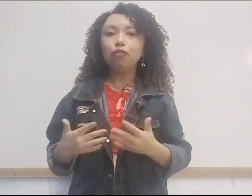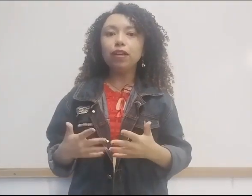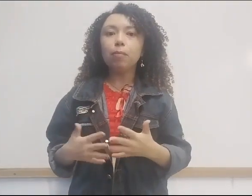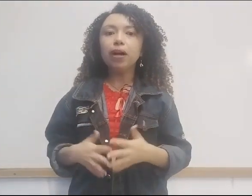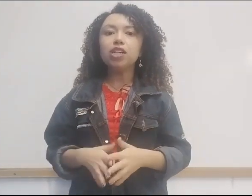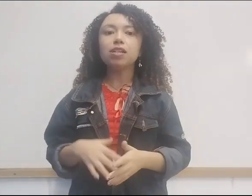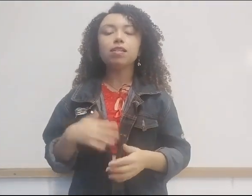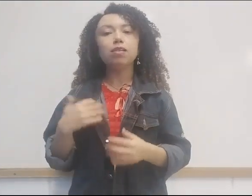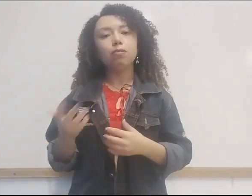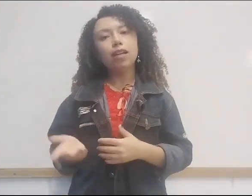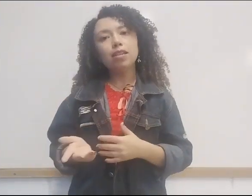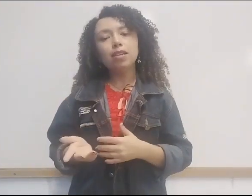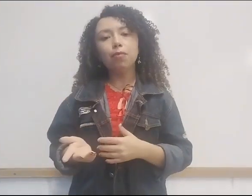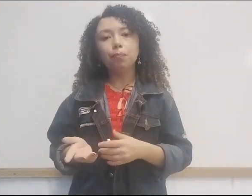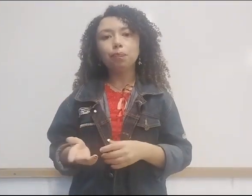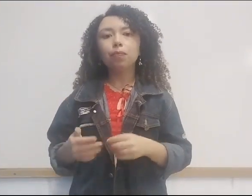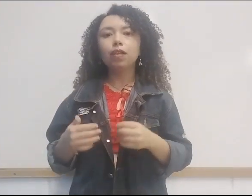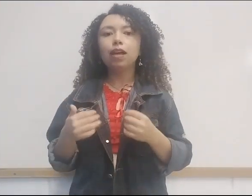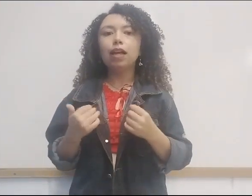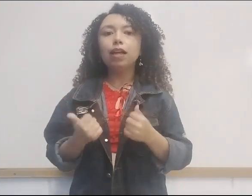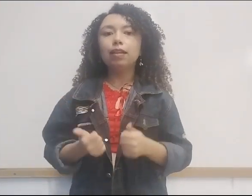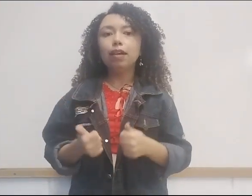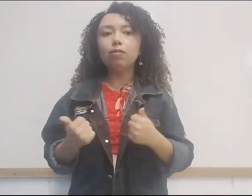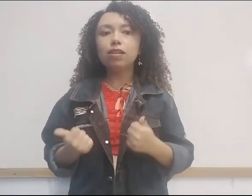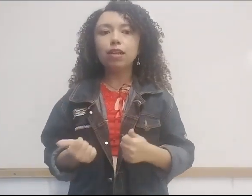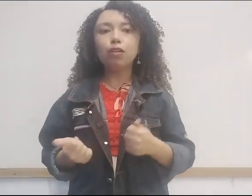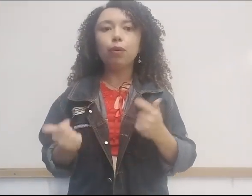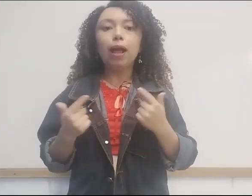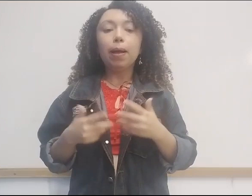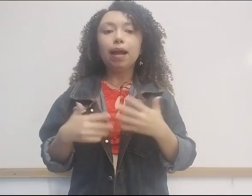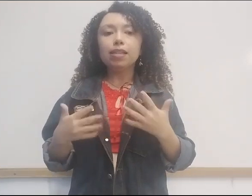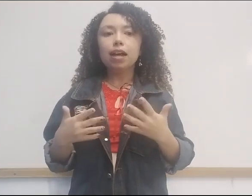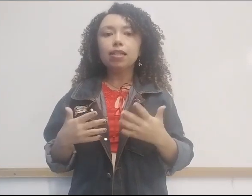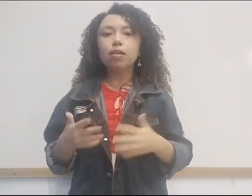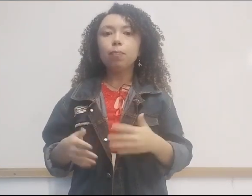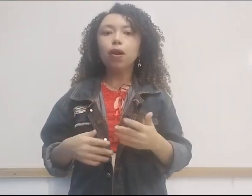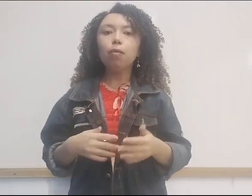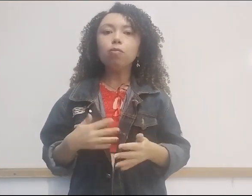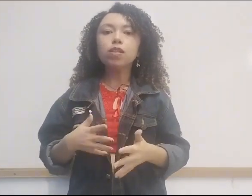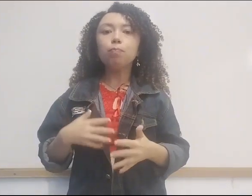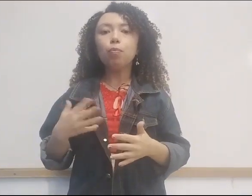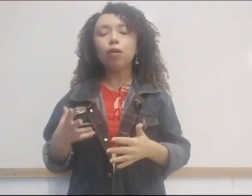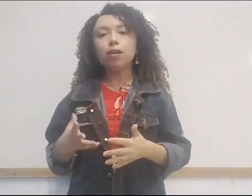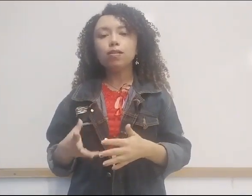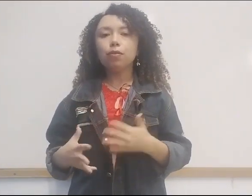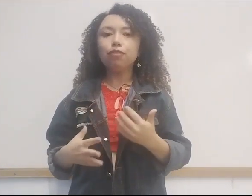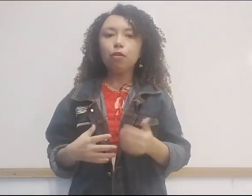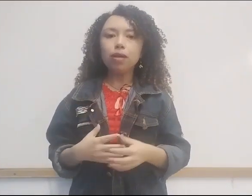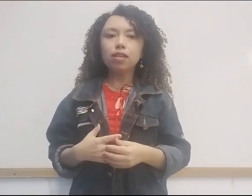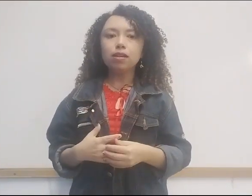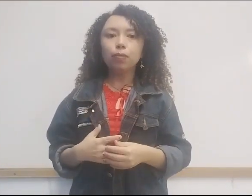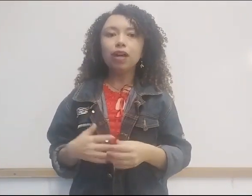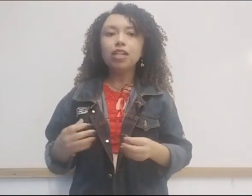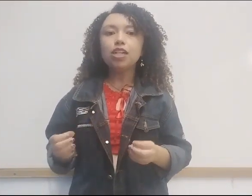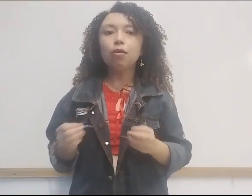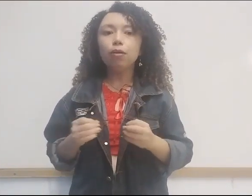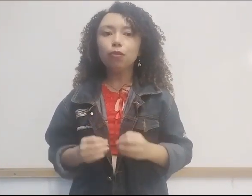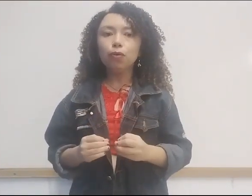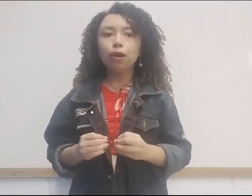feita a partir dessa segunda edição, tendo sido essa razão pela qual se popularizou a informação de que o autor do